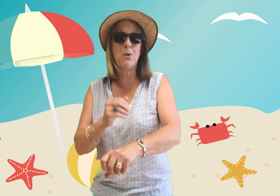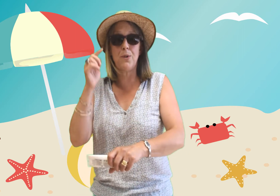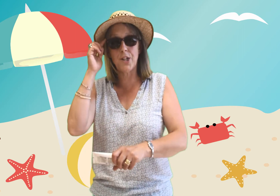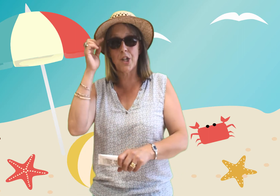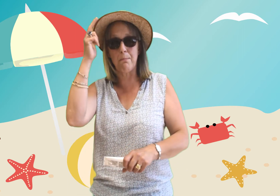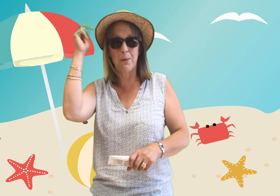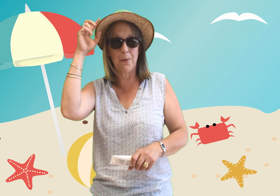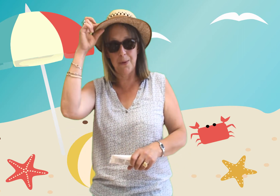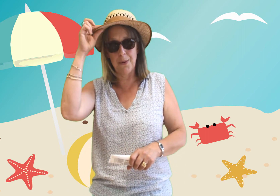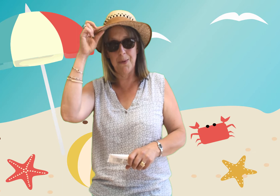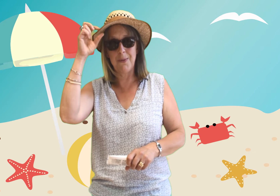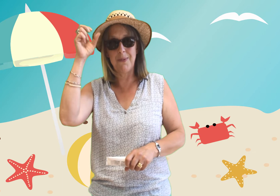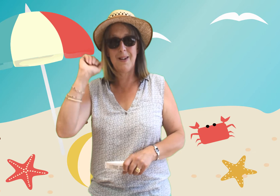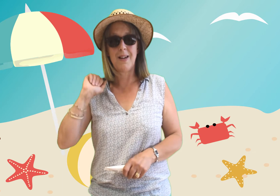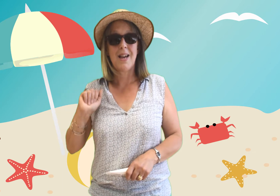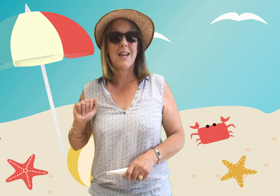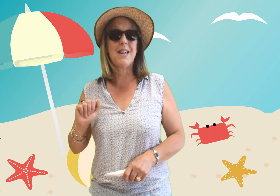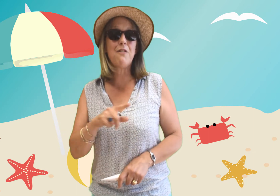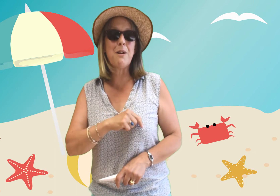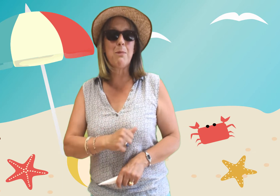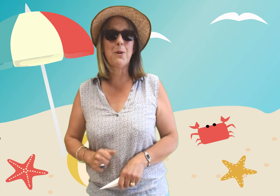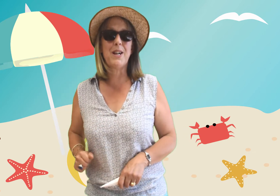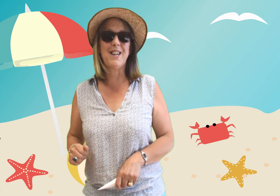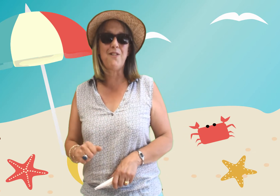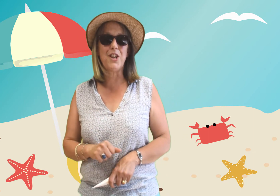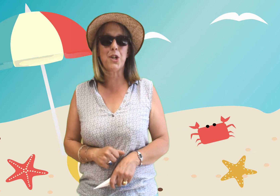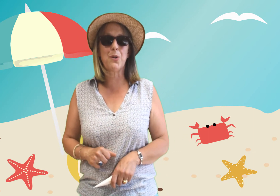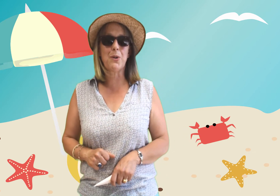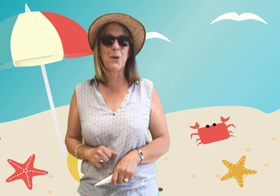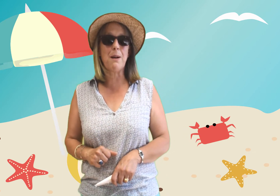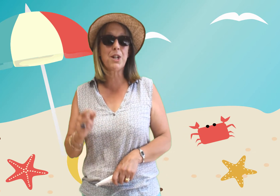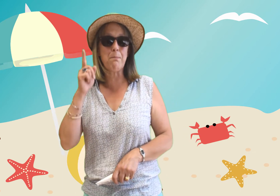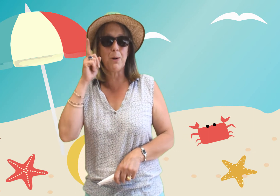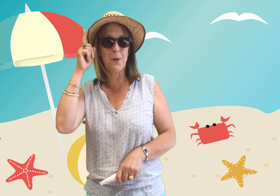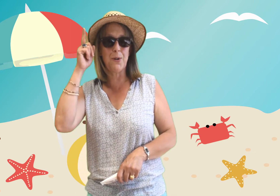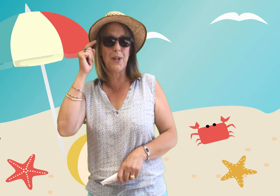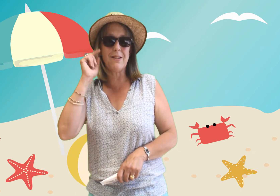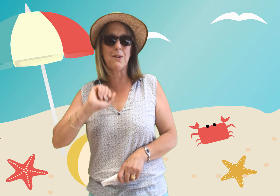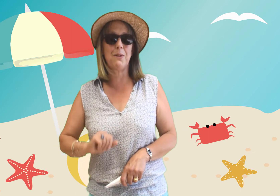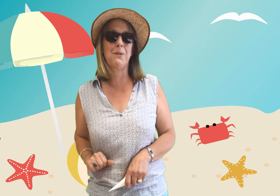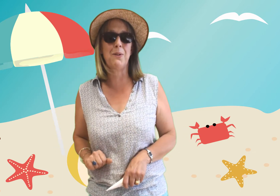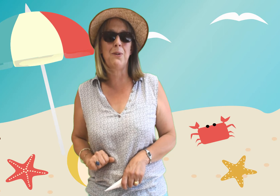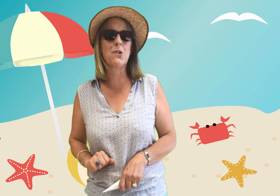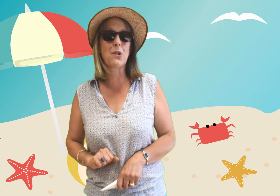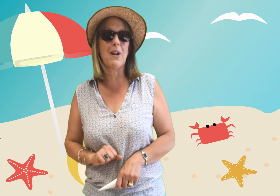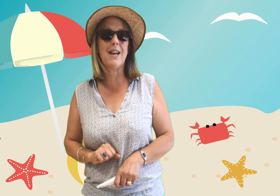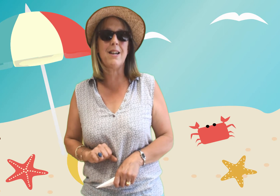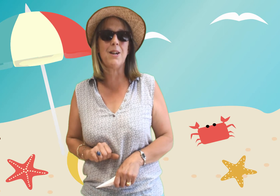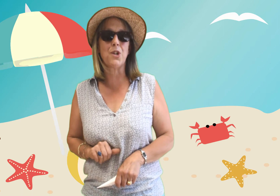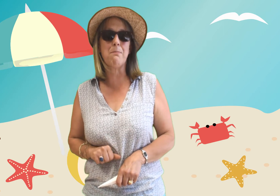lunettes chapeau il fait beau et il fait chaud crème chapeau lunettes le soleil rougit